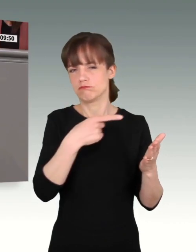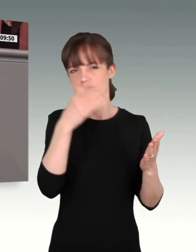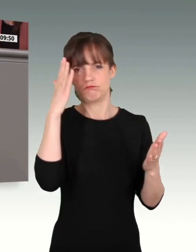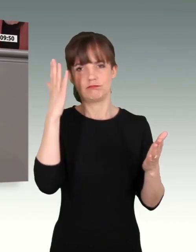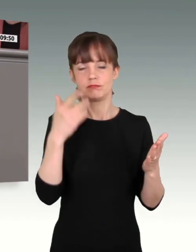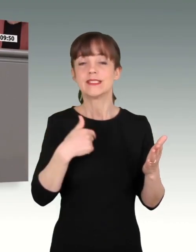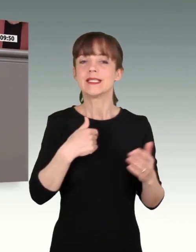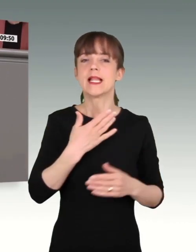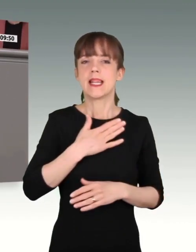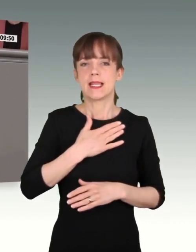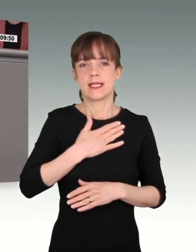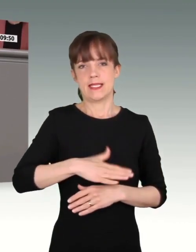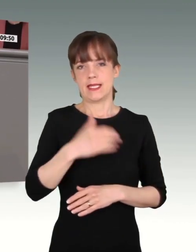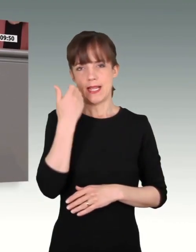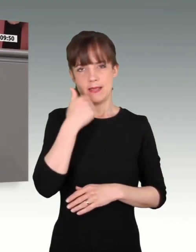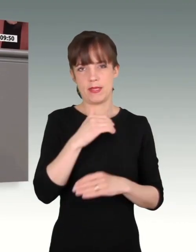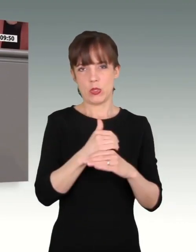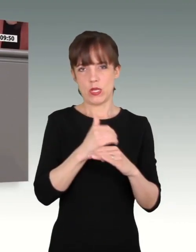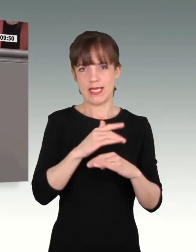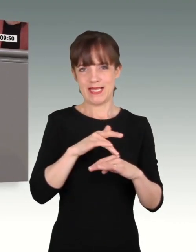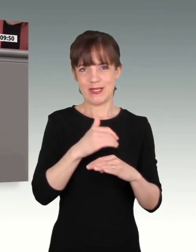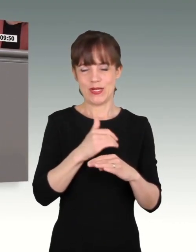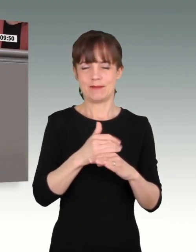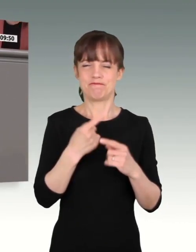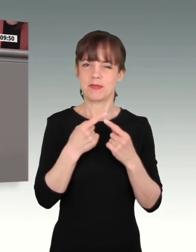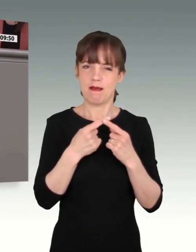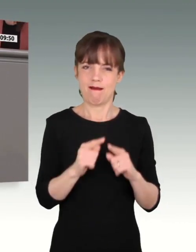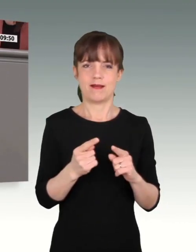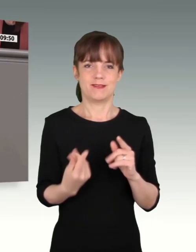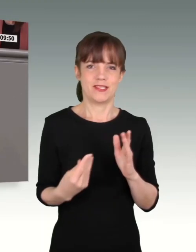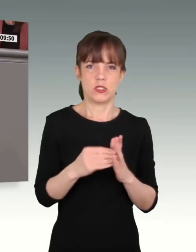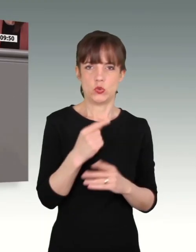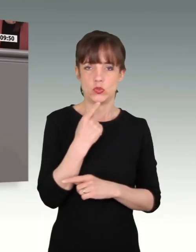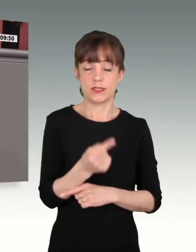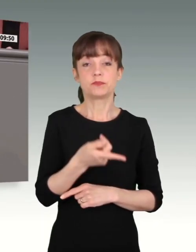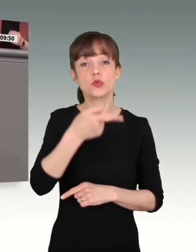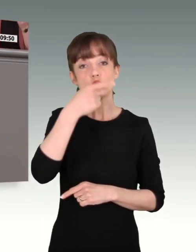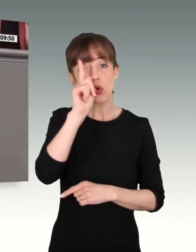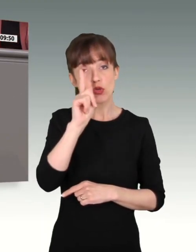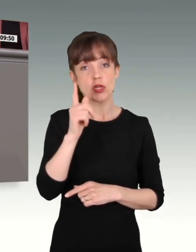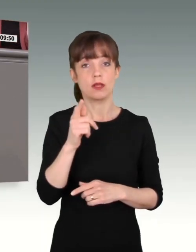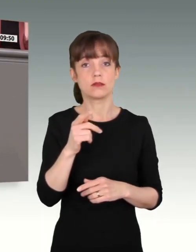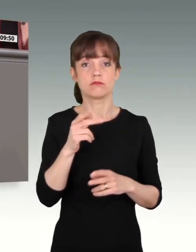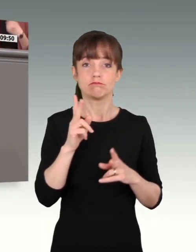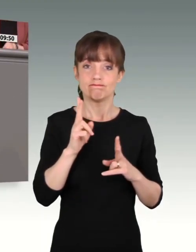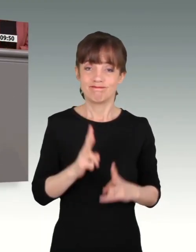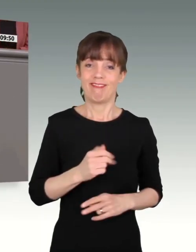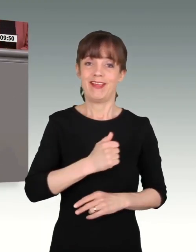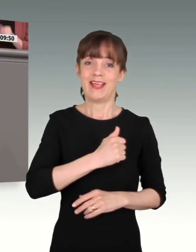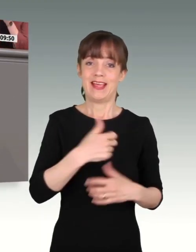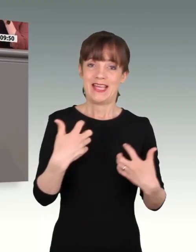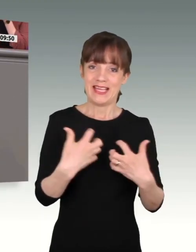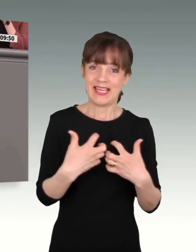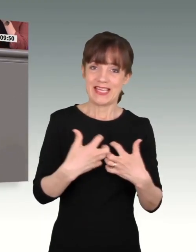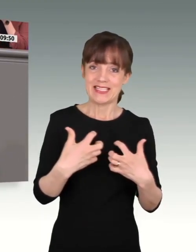Ich würde gerne, liebe Kolleginnen und Kollegen, etwas anderes hinzufügen. Deutschland ist nicht unmittelbare Kriegspartei. Wir wollen